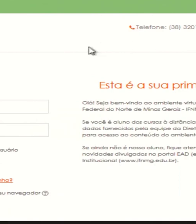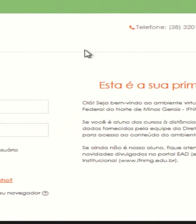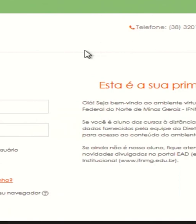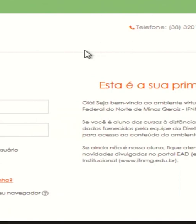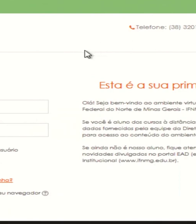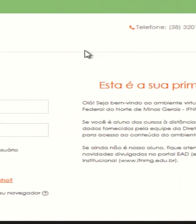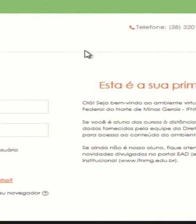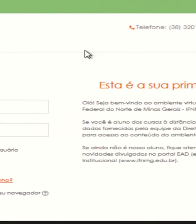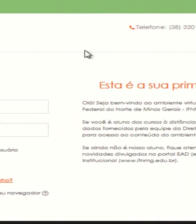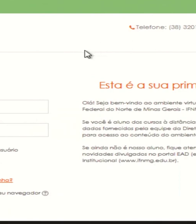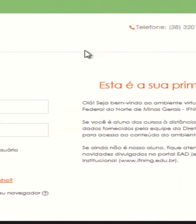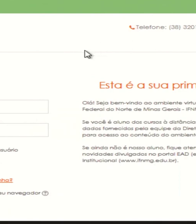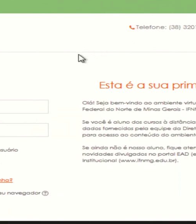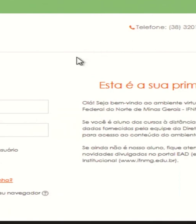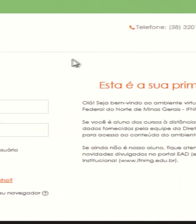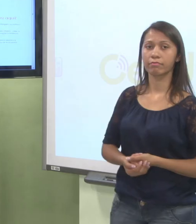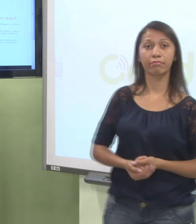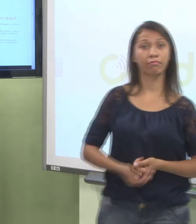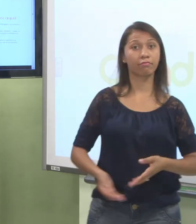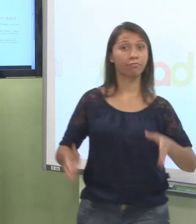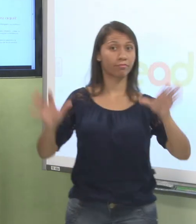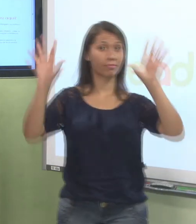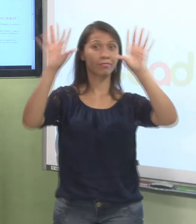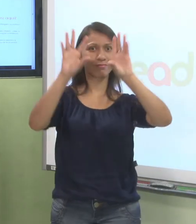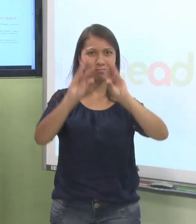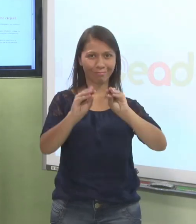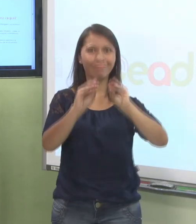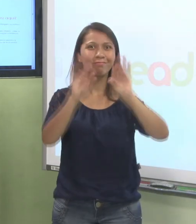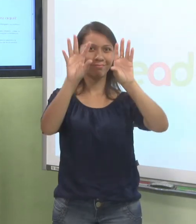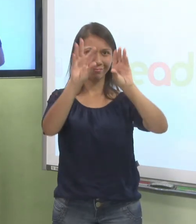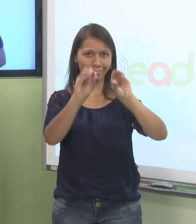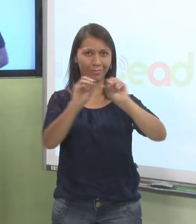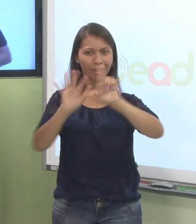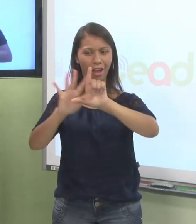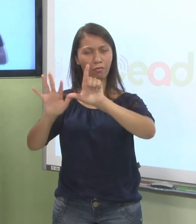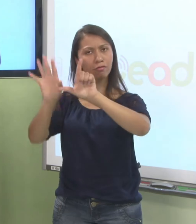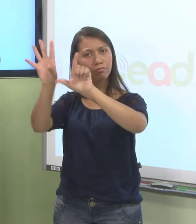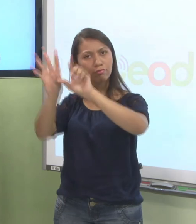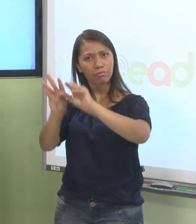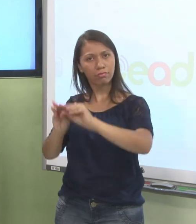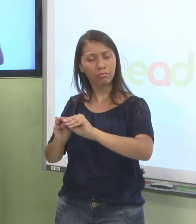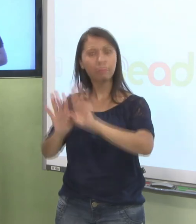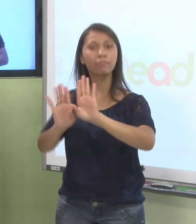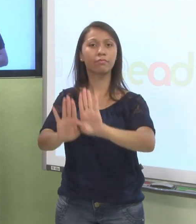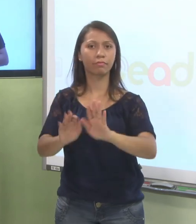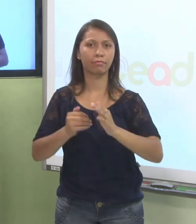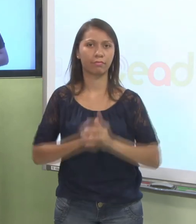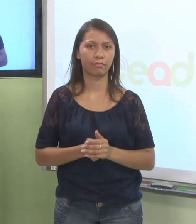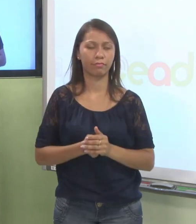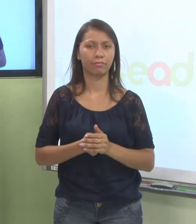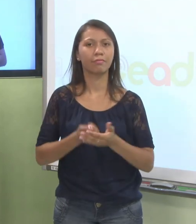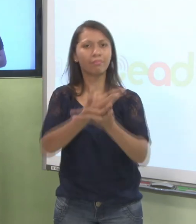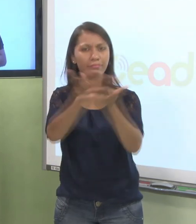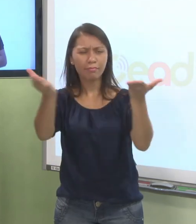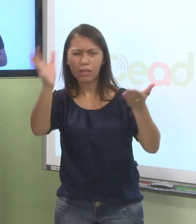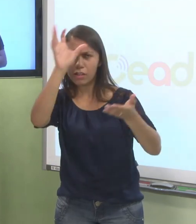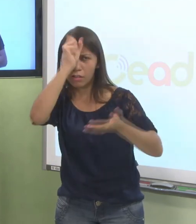Pronto. A gente saiu do ambiente. Já fez o logout da nossa conta. Então é isso, pessoal. Espero que tenham aprendido a navegar no nosso ambiente.